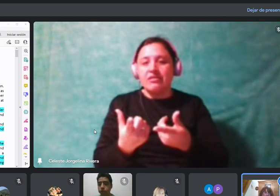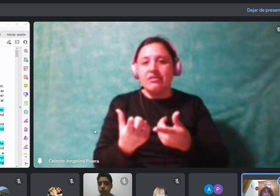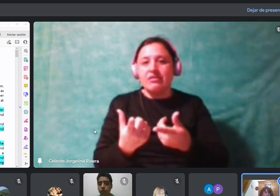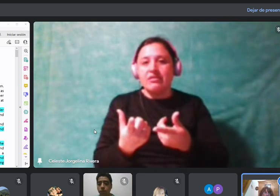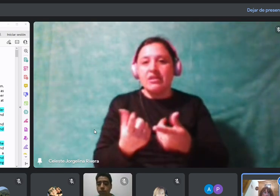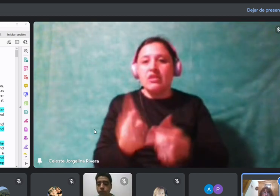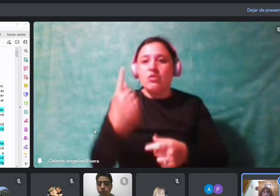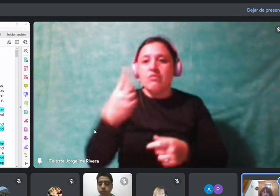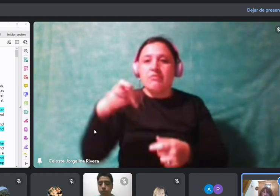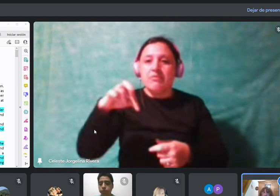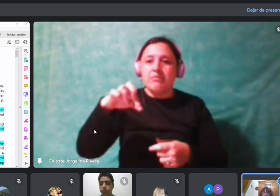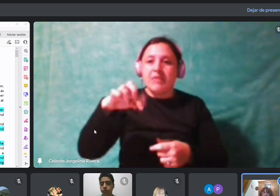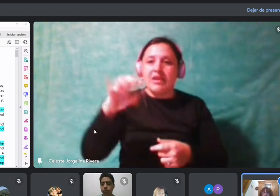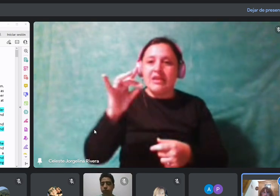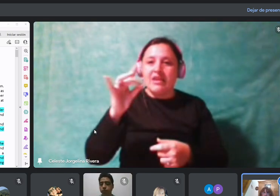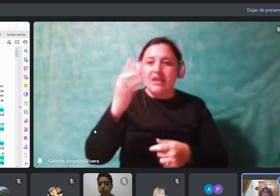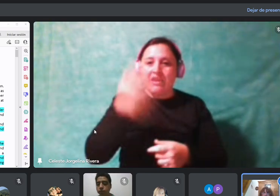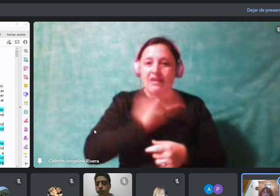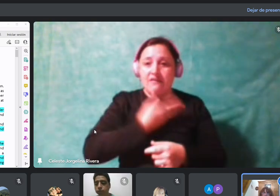¿Lo tienen?